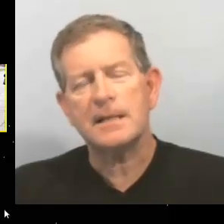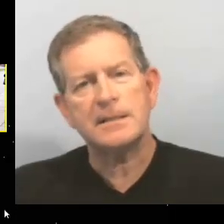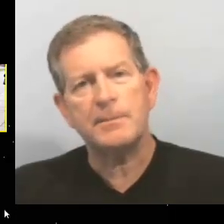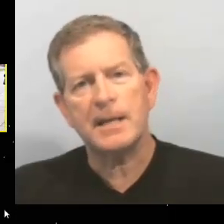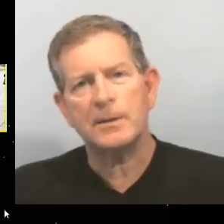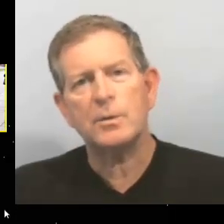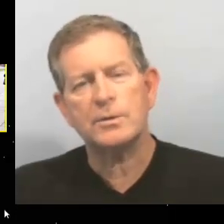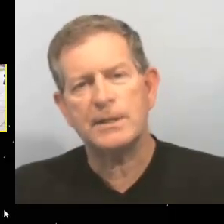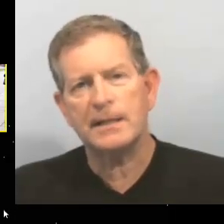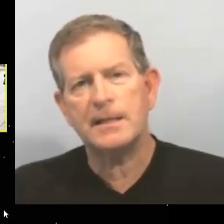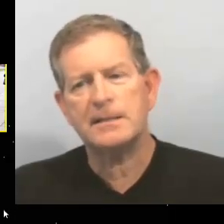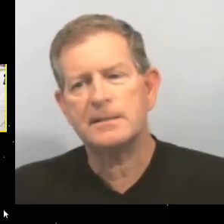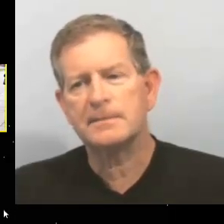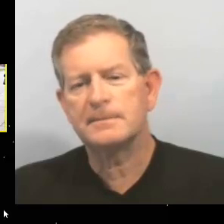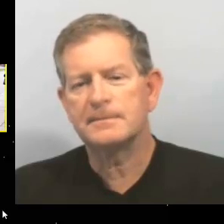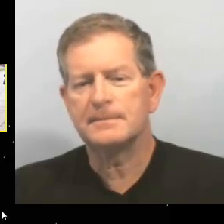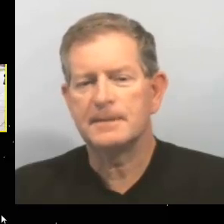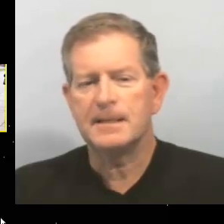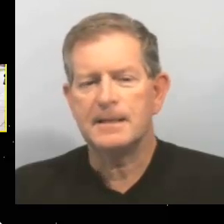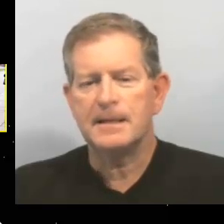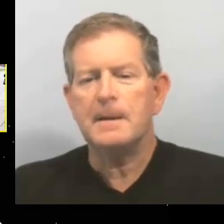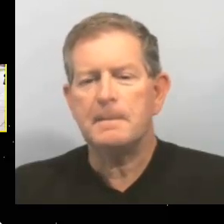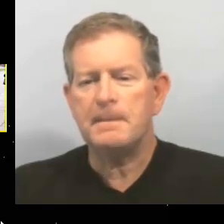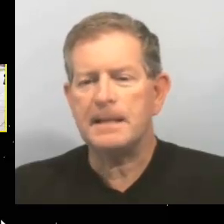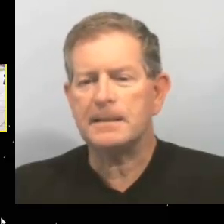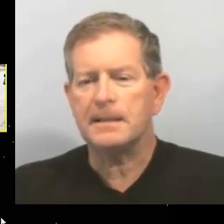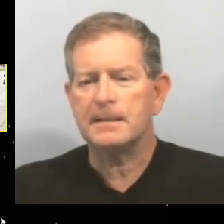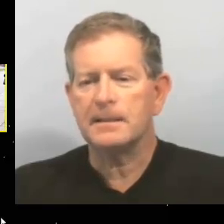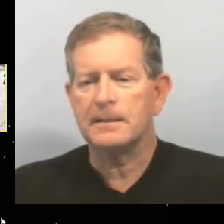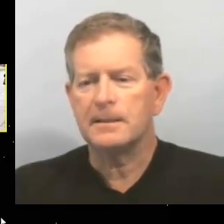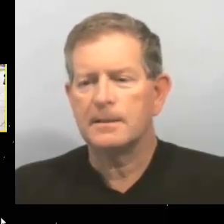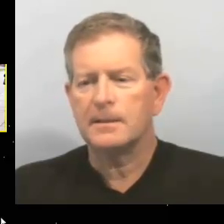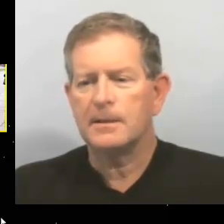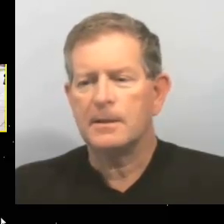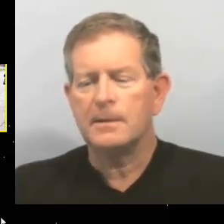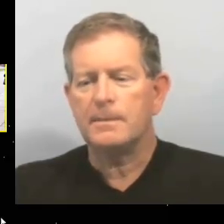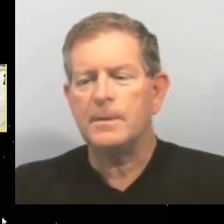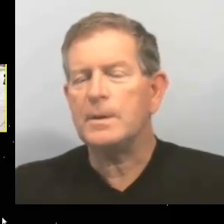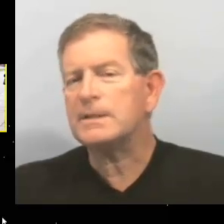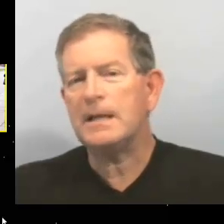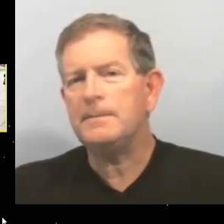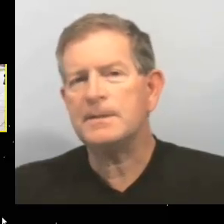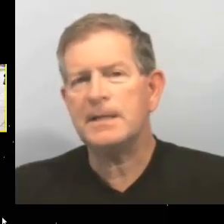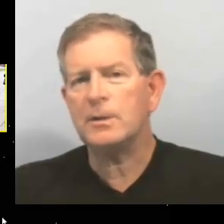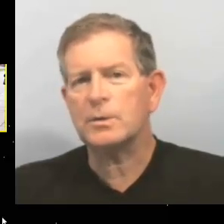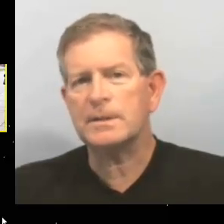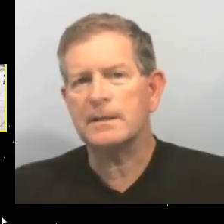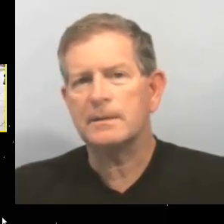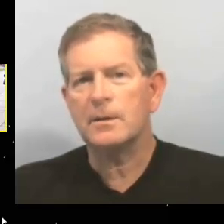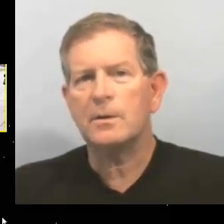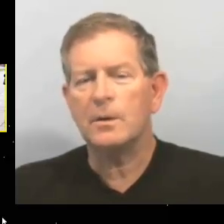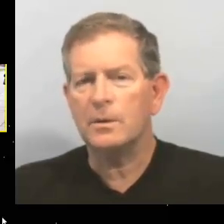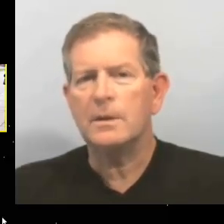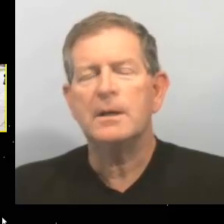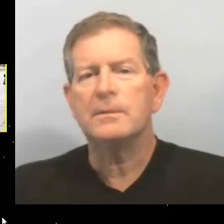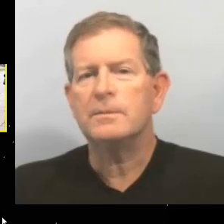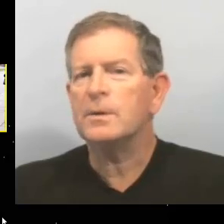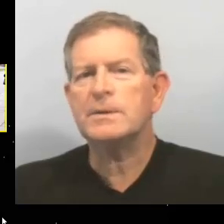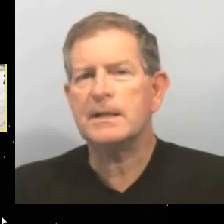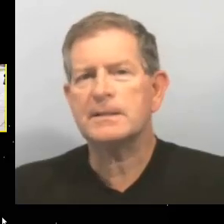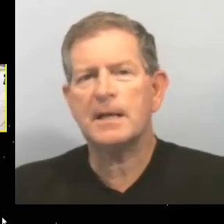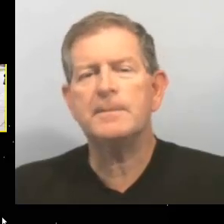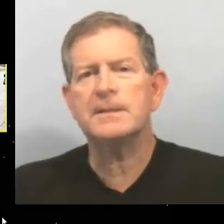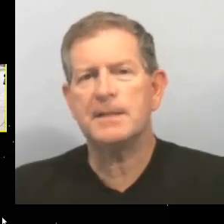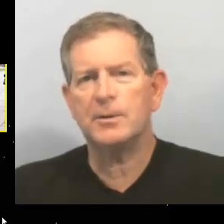se está cepillando los dientes? 20. ¿No están vistiéndose o